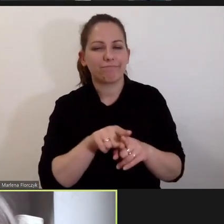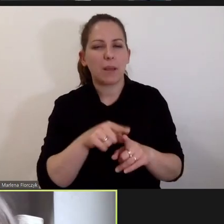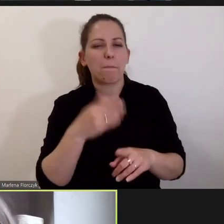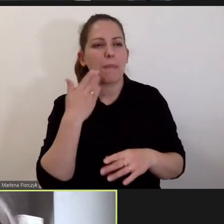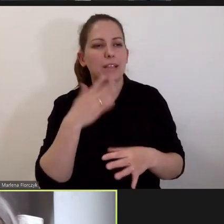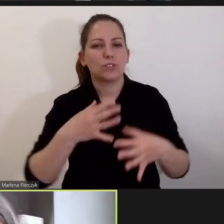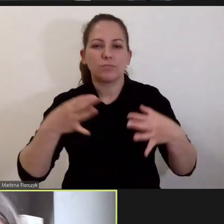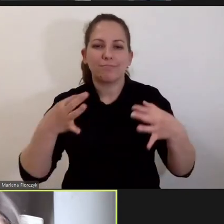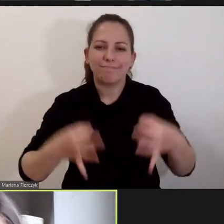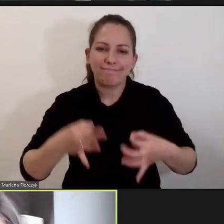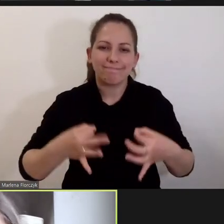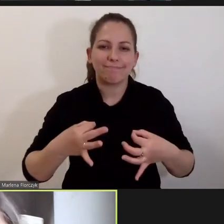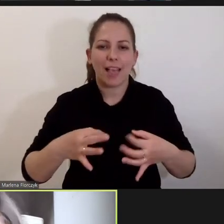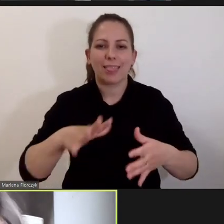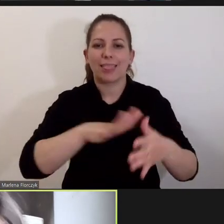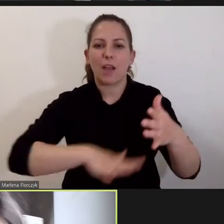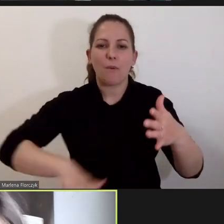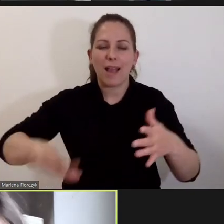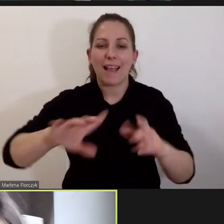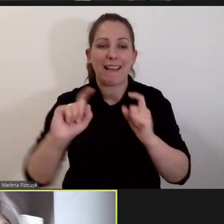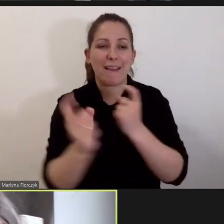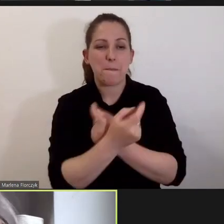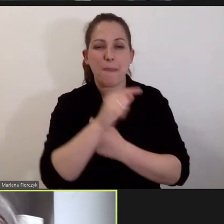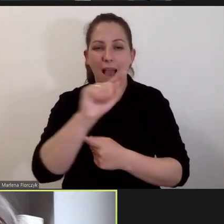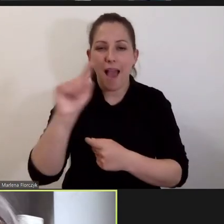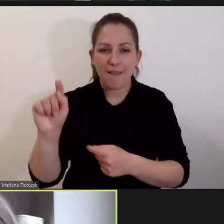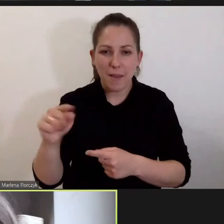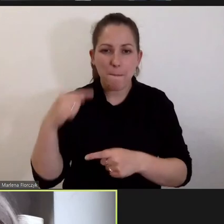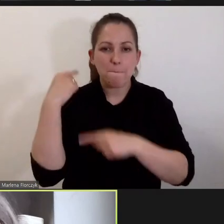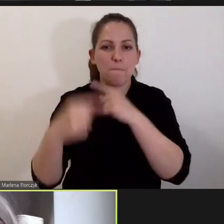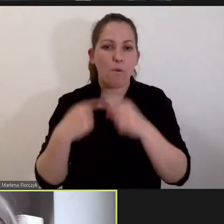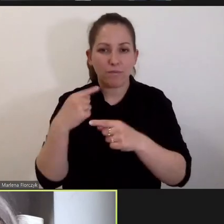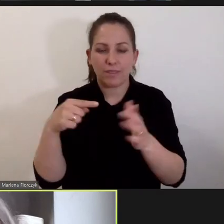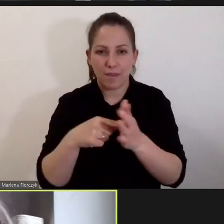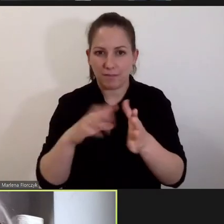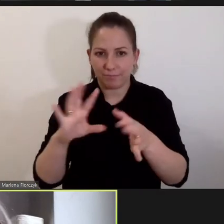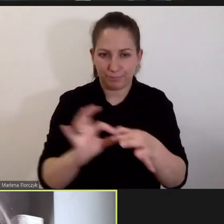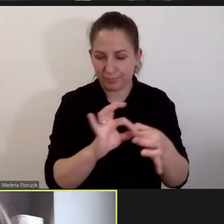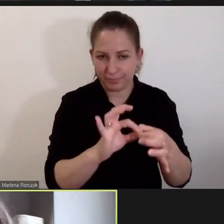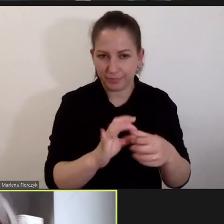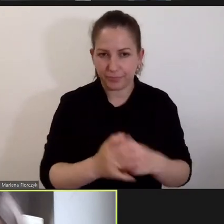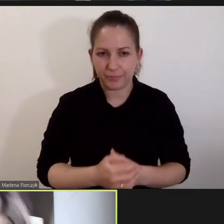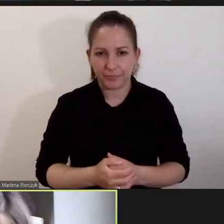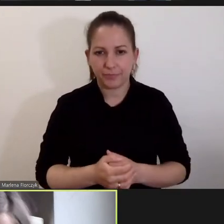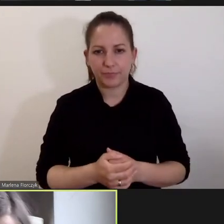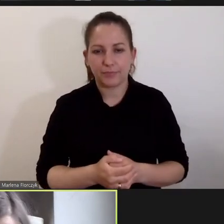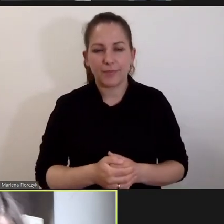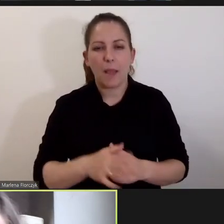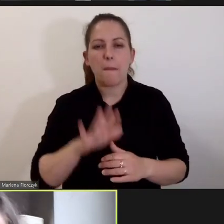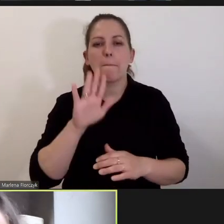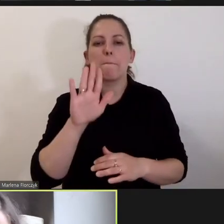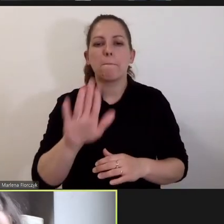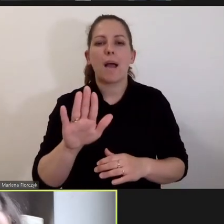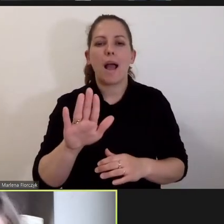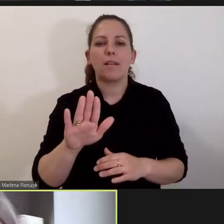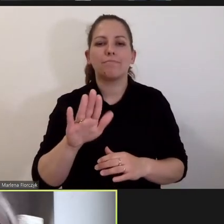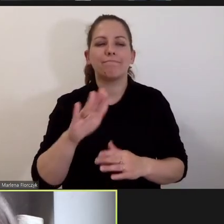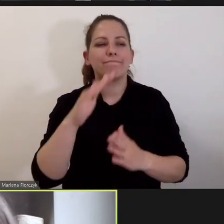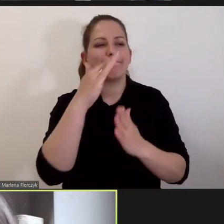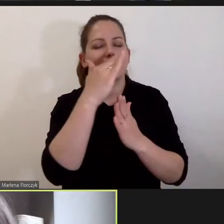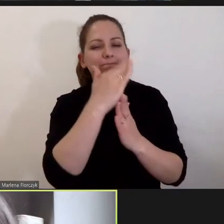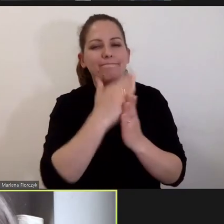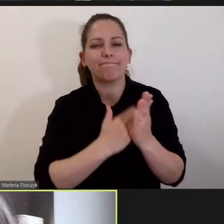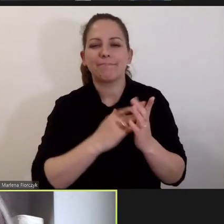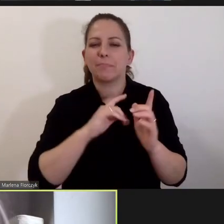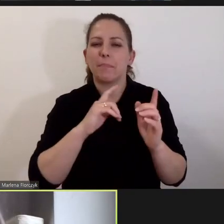obecny na terytorium krajów, których te postępowania dotyczą. Ma cały aparat